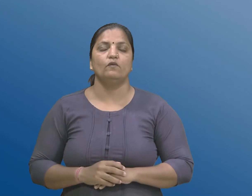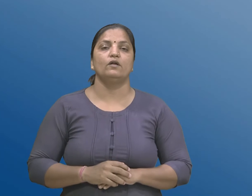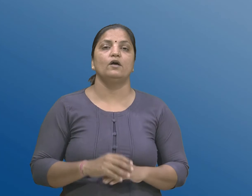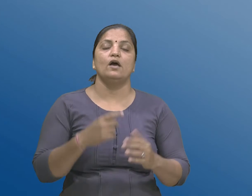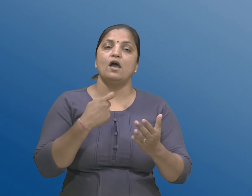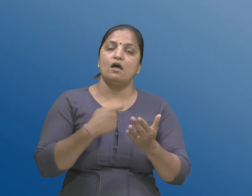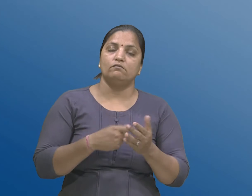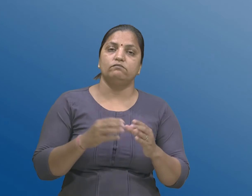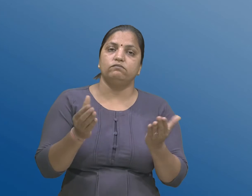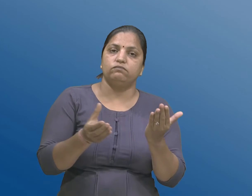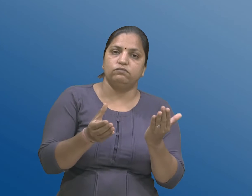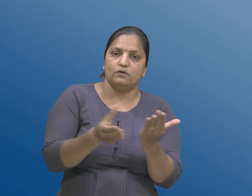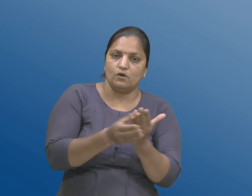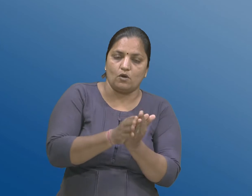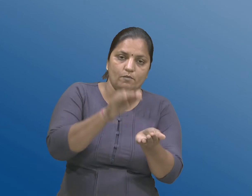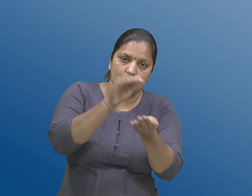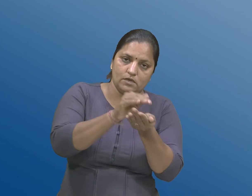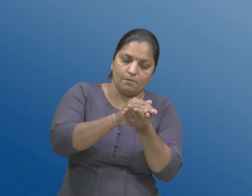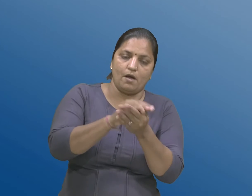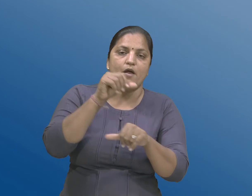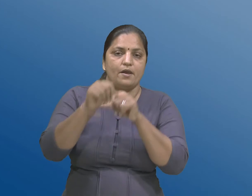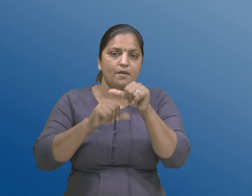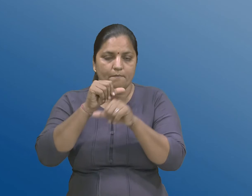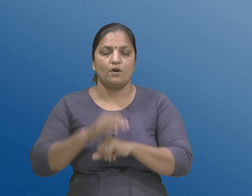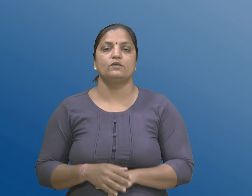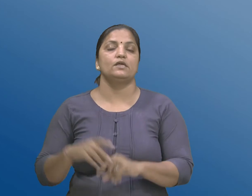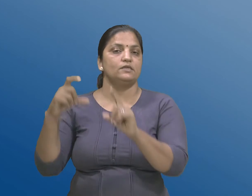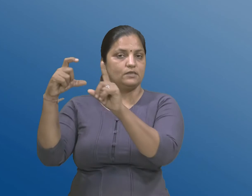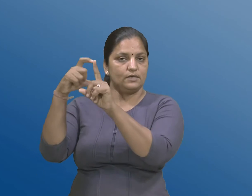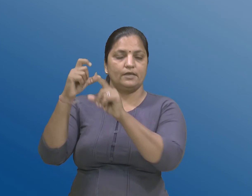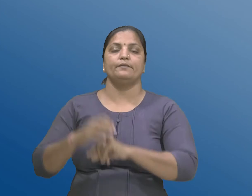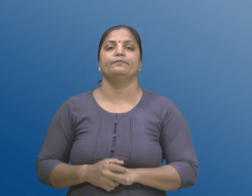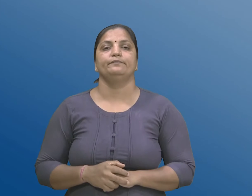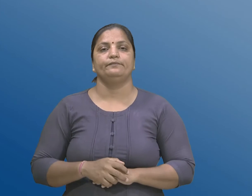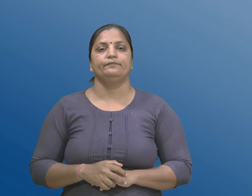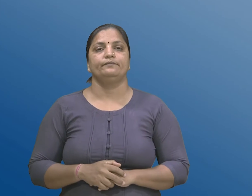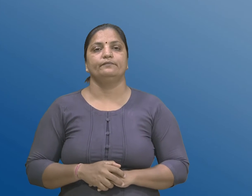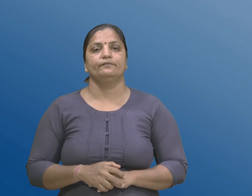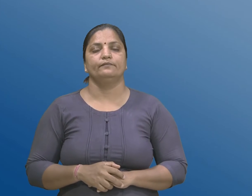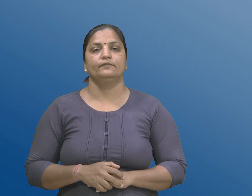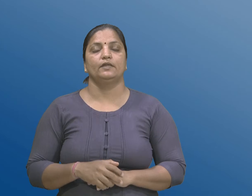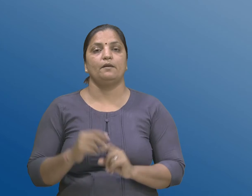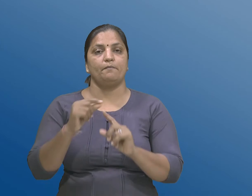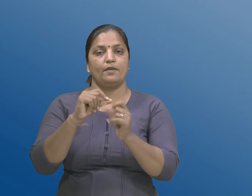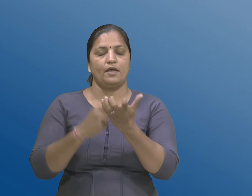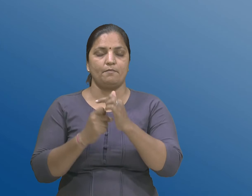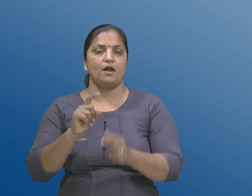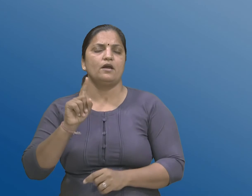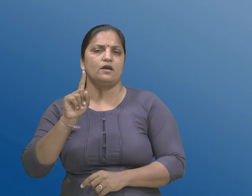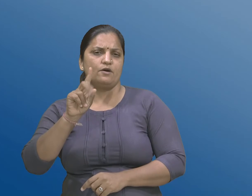निभावानी रीट D. खंड 23 ना पेटा खंड